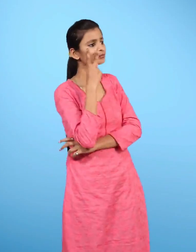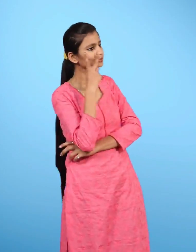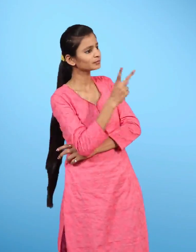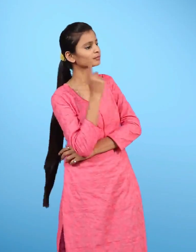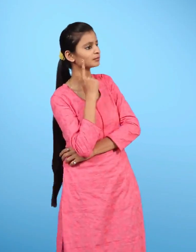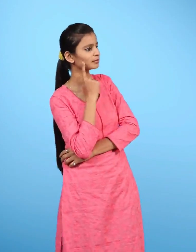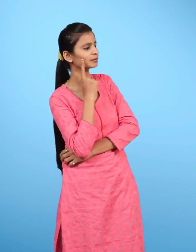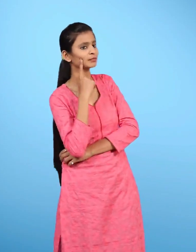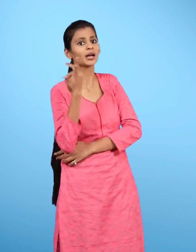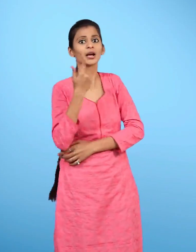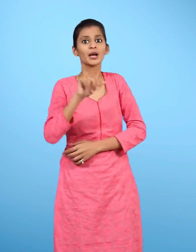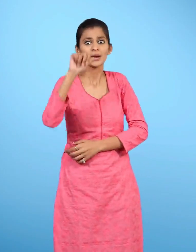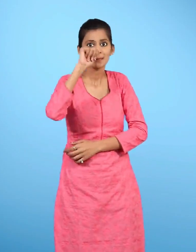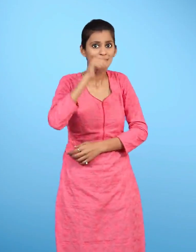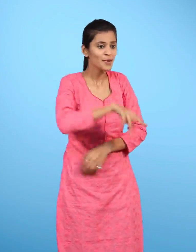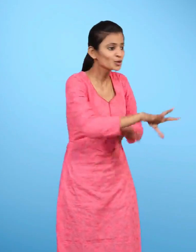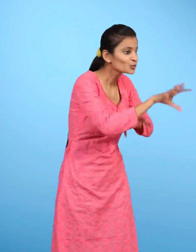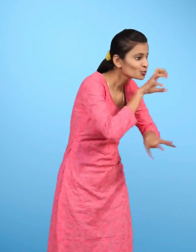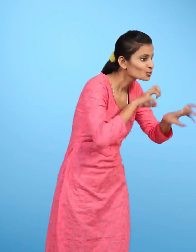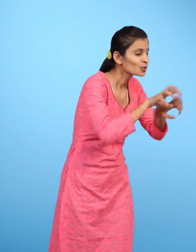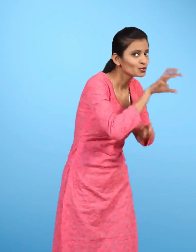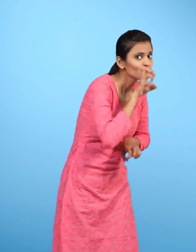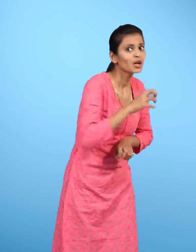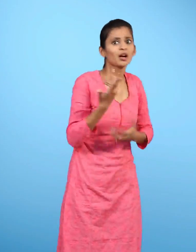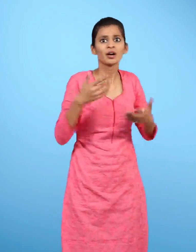देखो पानी पीने के लिए कौन-कौन से पक्षी वहां आते हैं